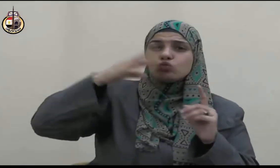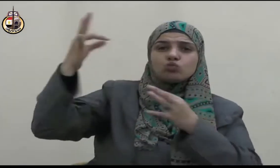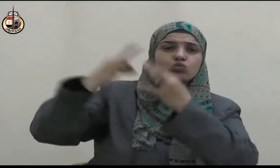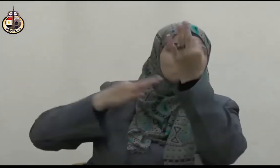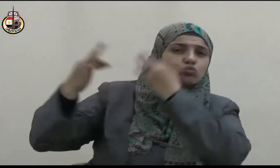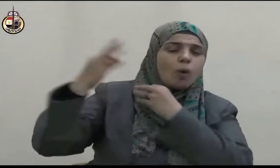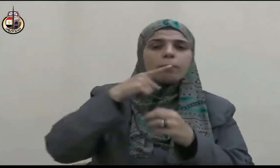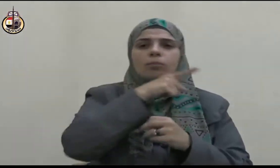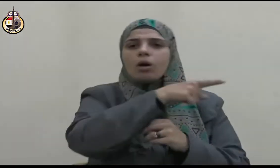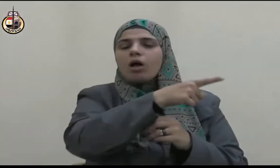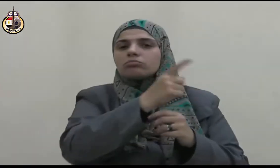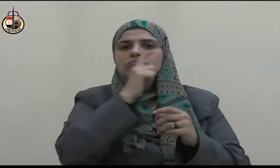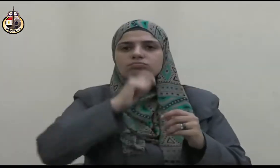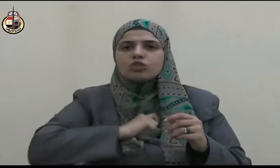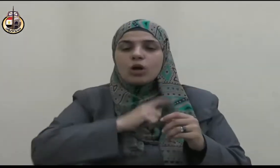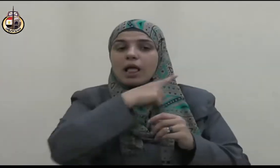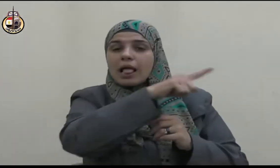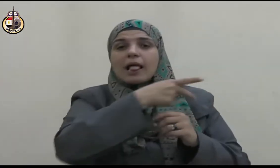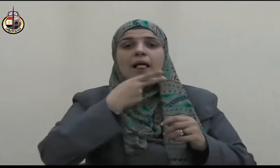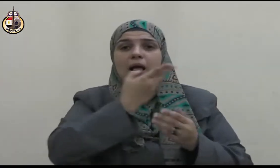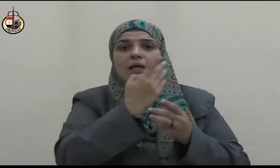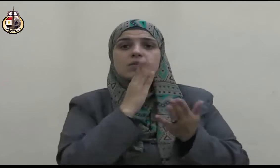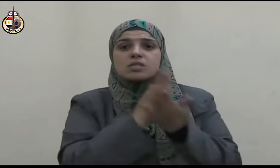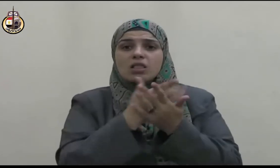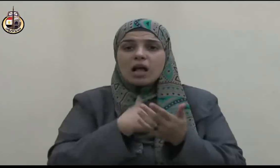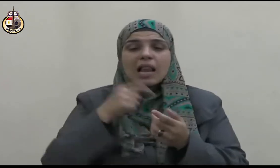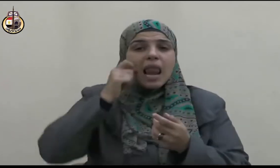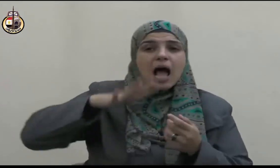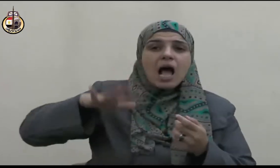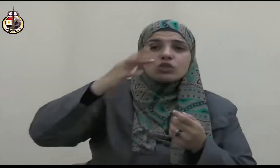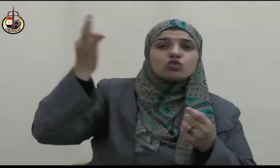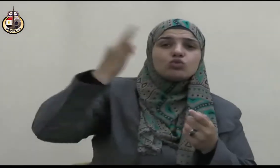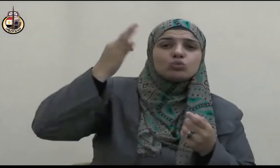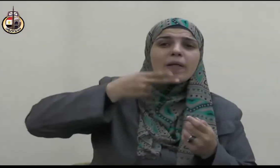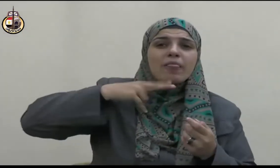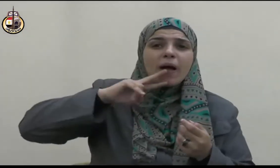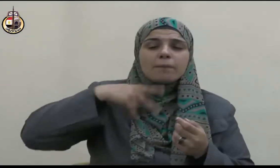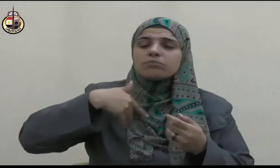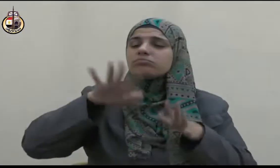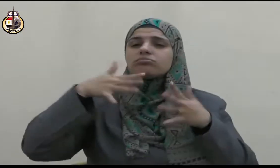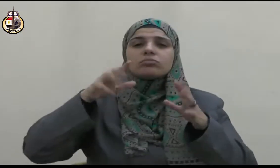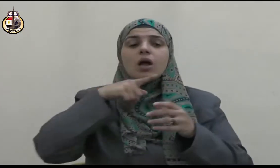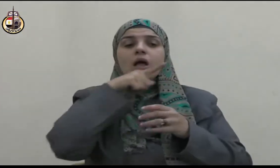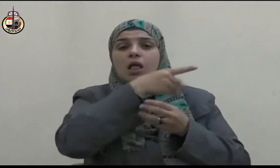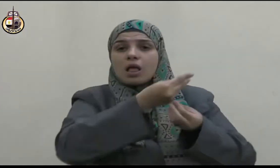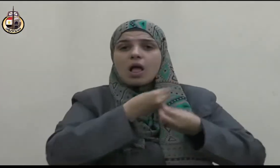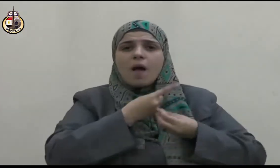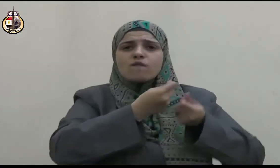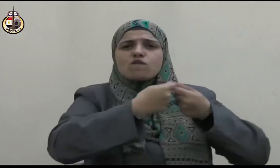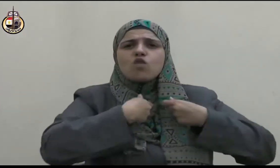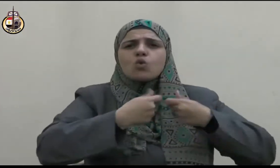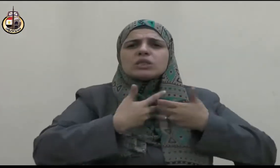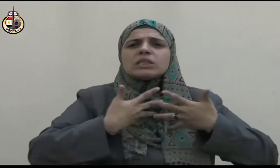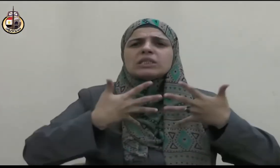خديجة ومنها وفاؤه صلى الله عليه وسلم مع غير المسلمين